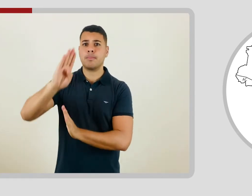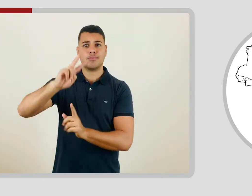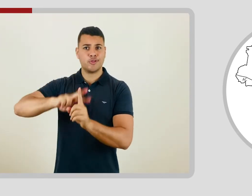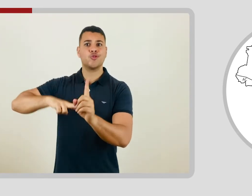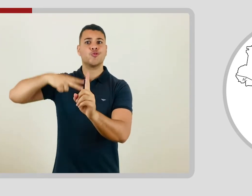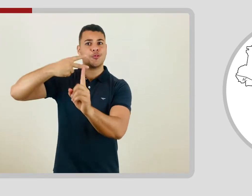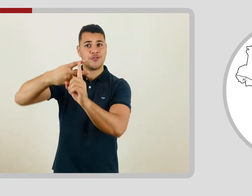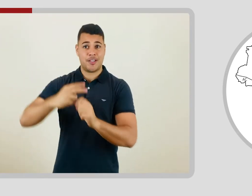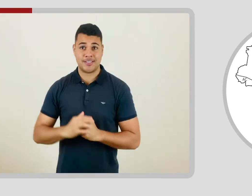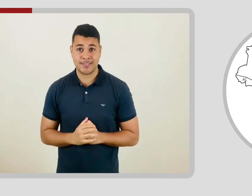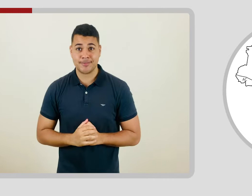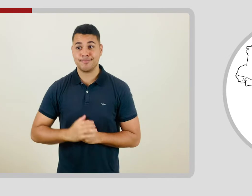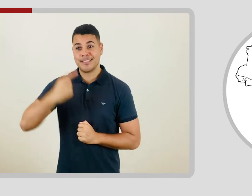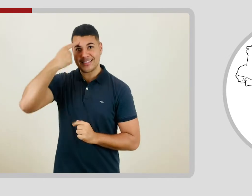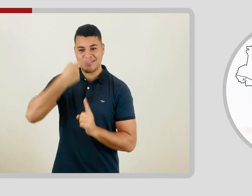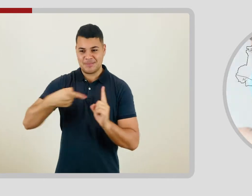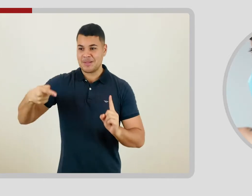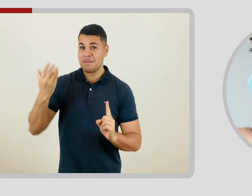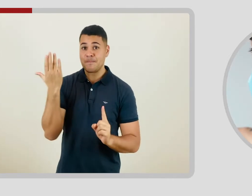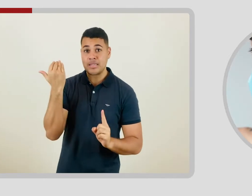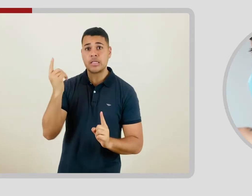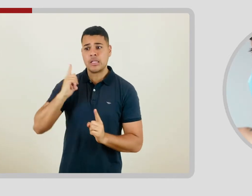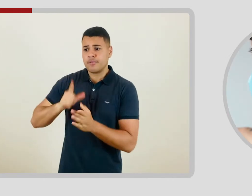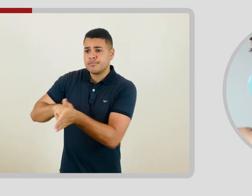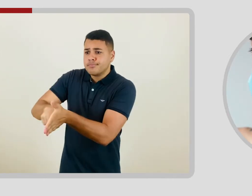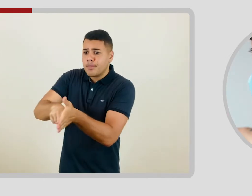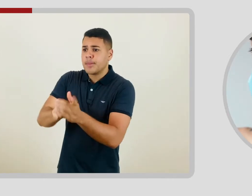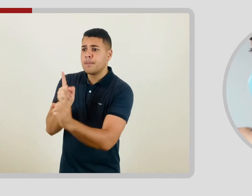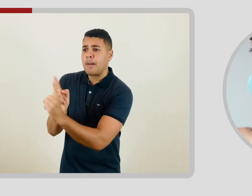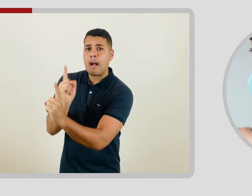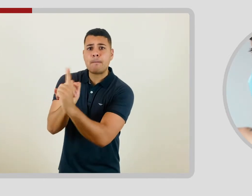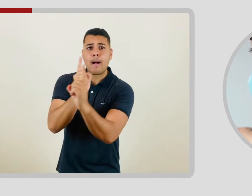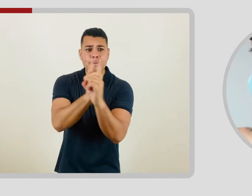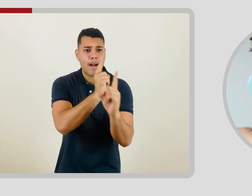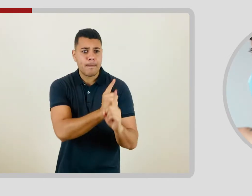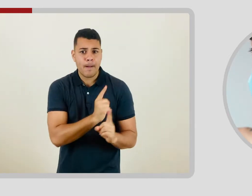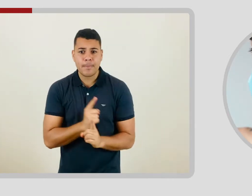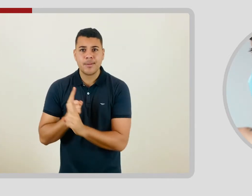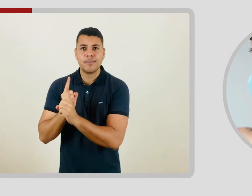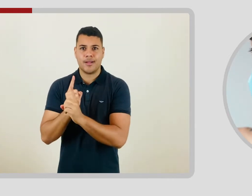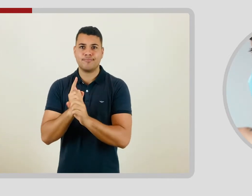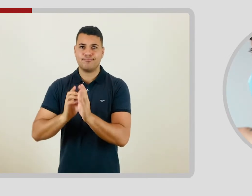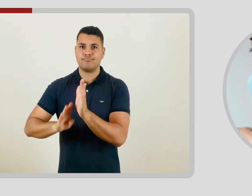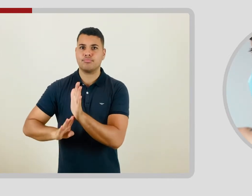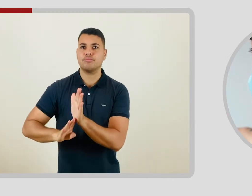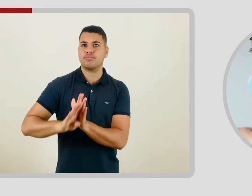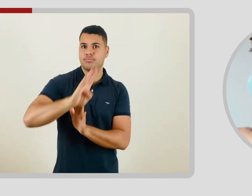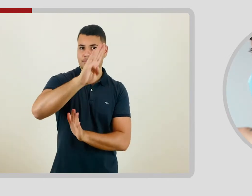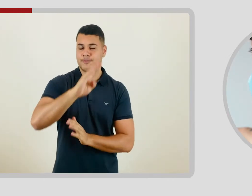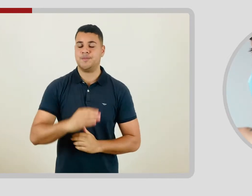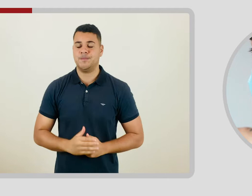que registraram números superiores de casos positivos nas últimas semanas.